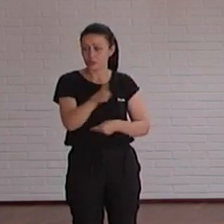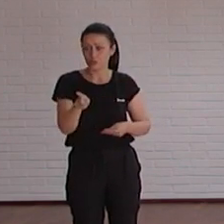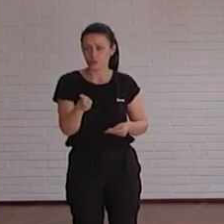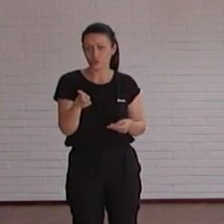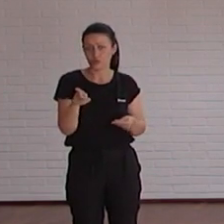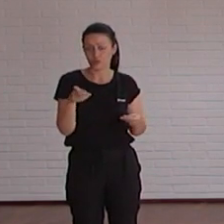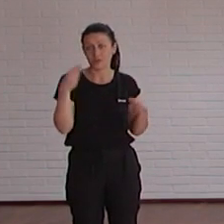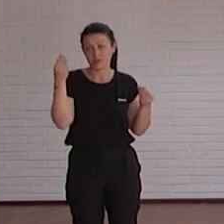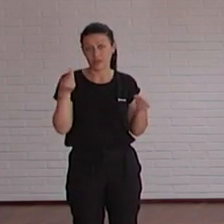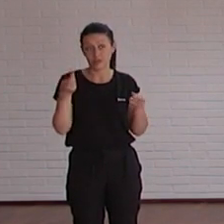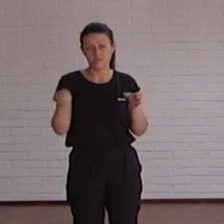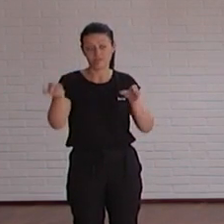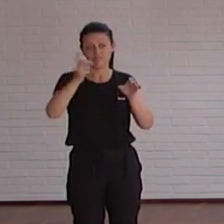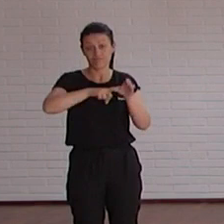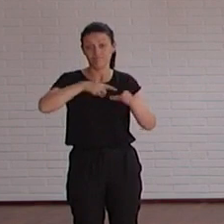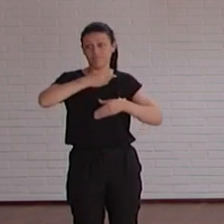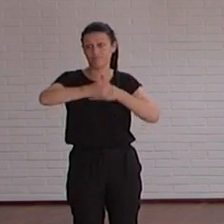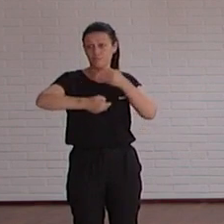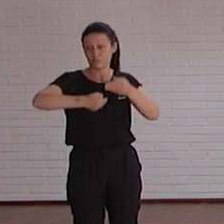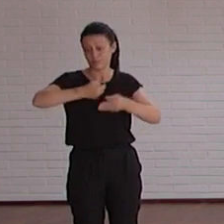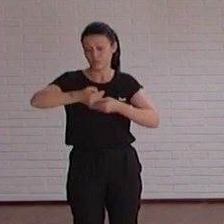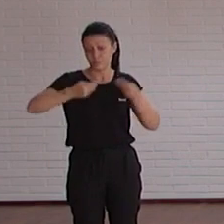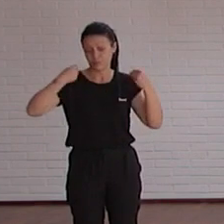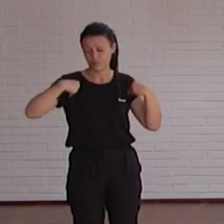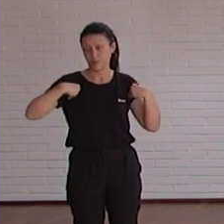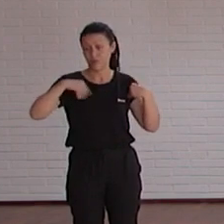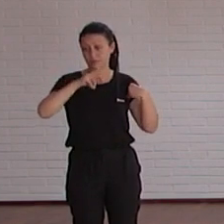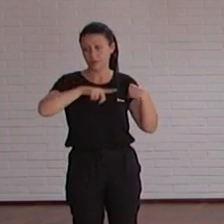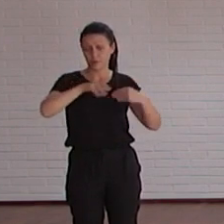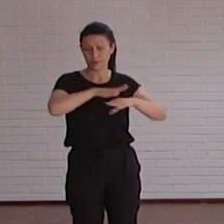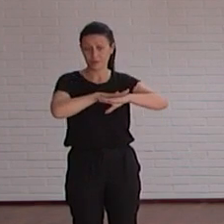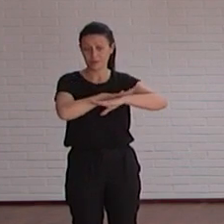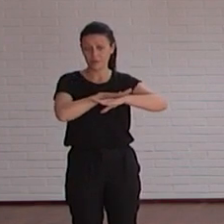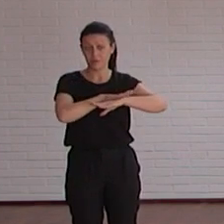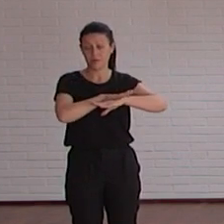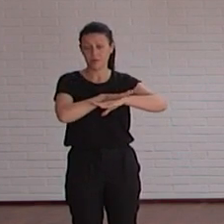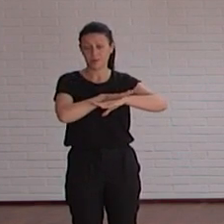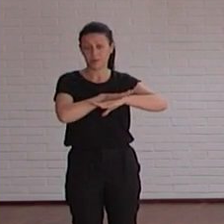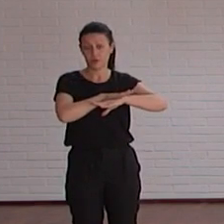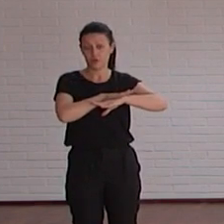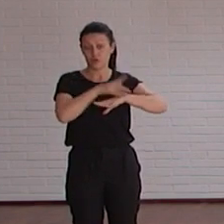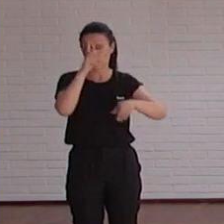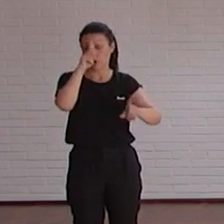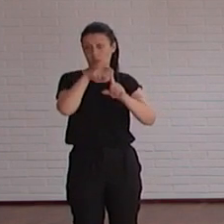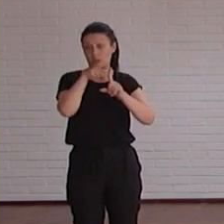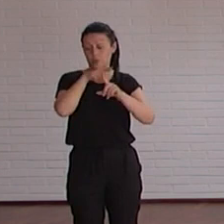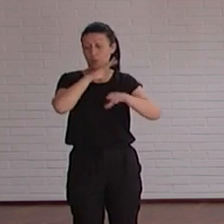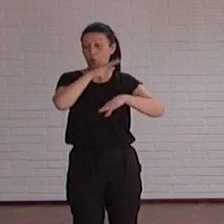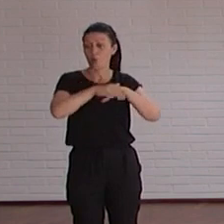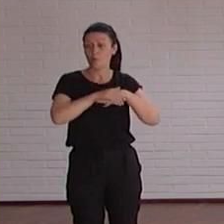penséis que sí que forméis parte de este proceso de que sea pase el validador del ministerio que se cumplamos unos objetivos de